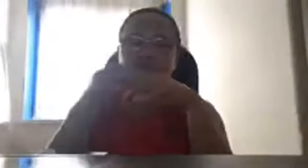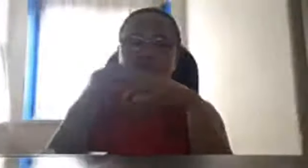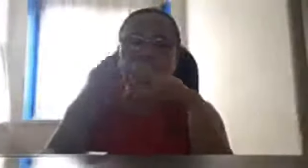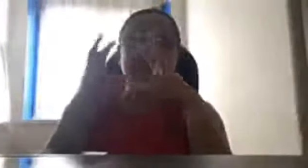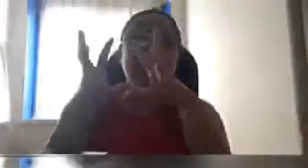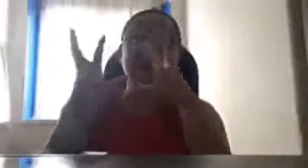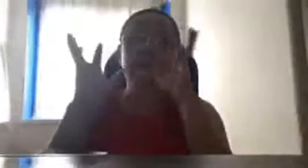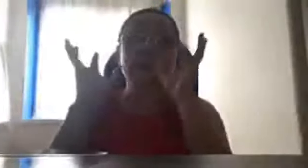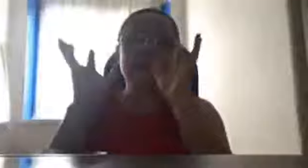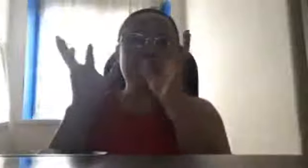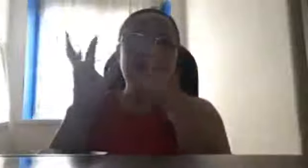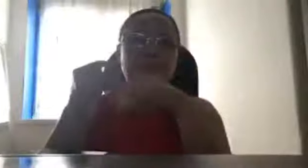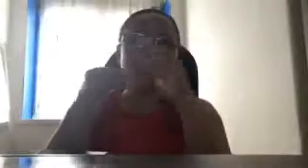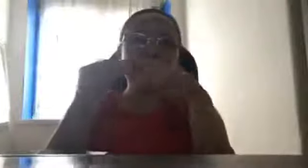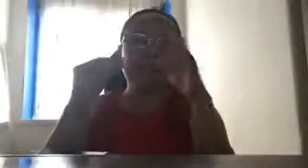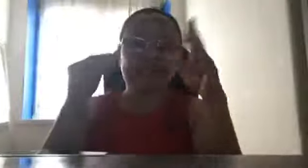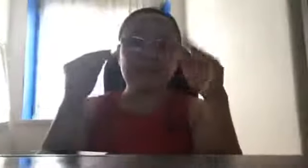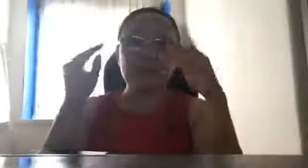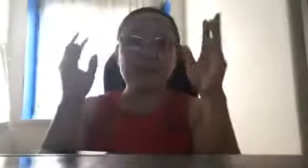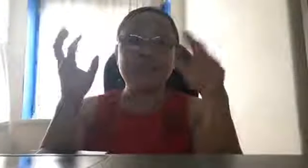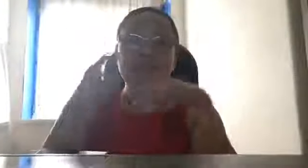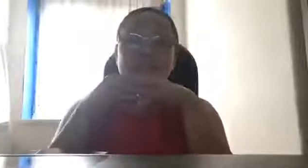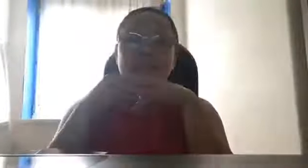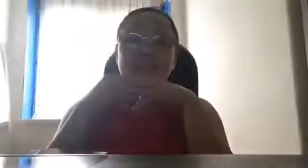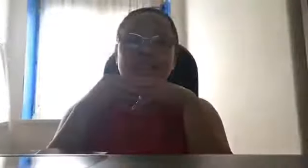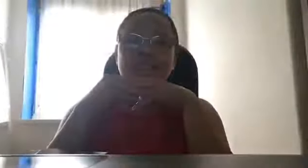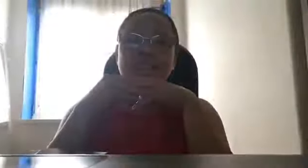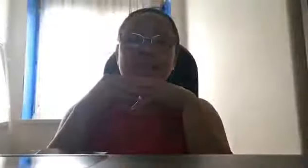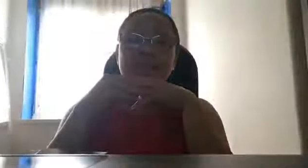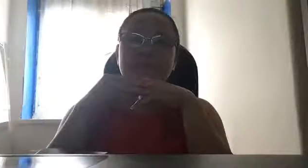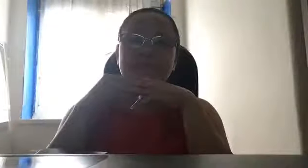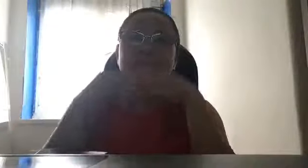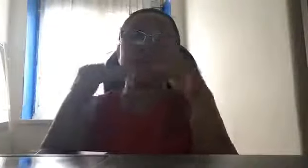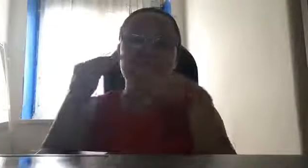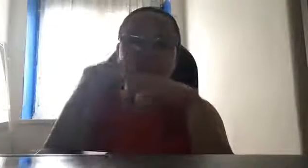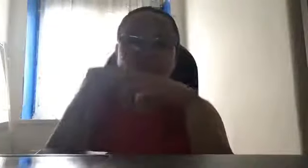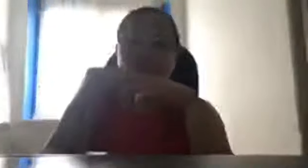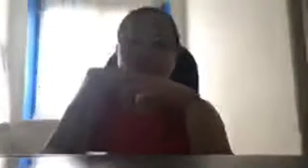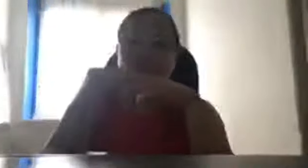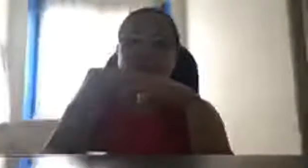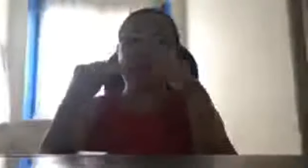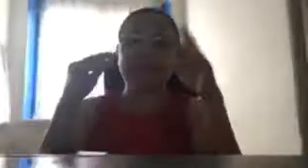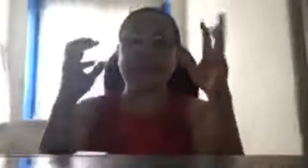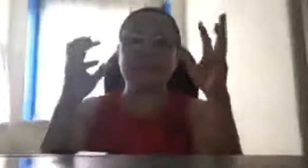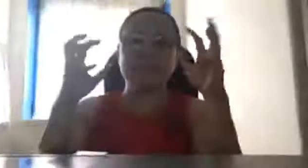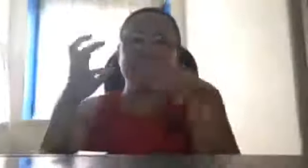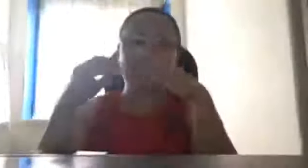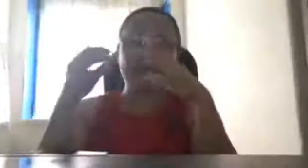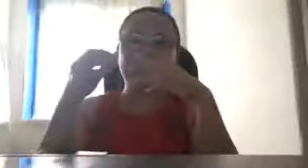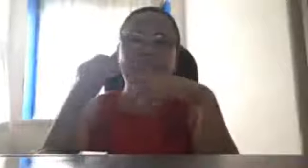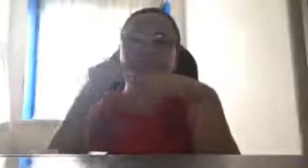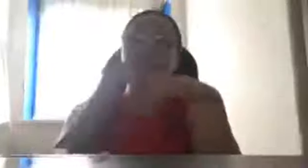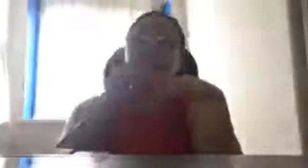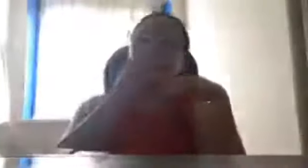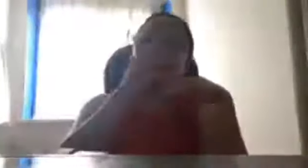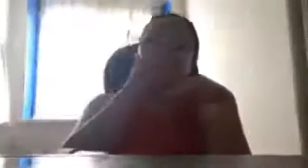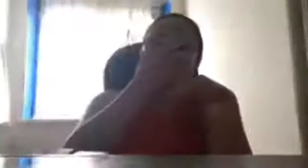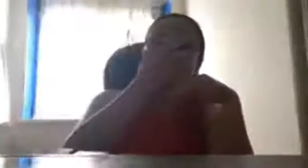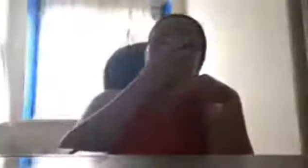kukonfrontahin, bali, nagkakaroon din sila ng, detective, ng intelligence, detective. So,